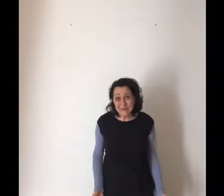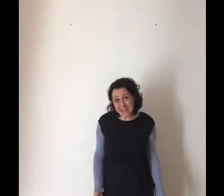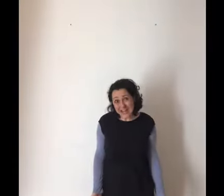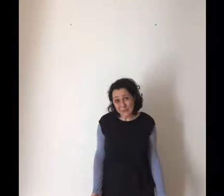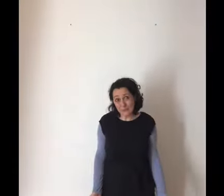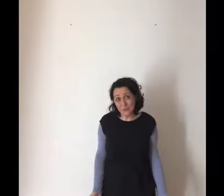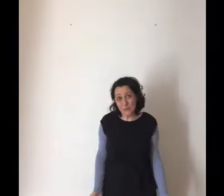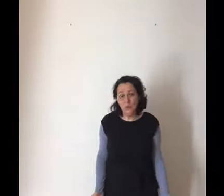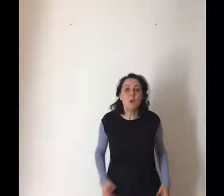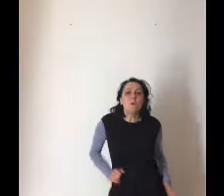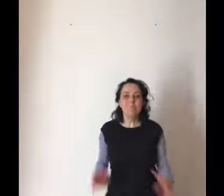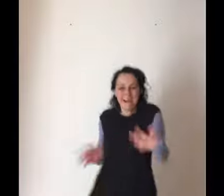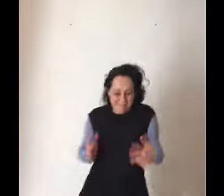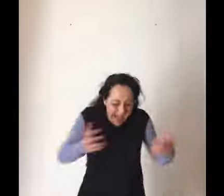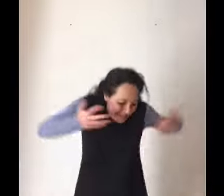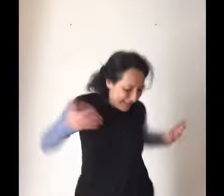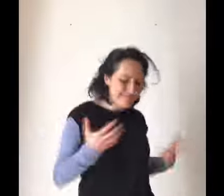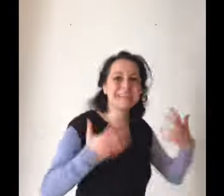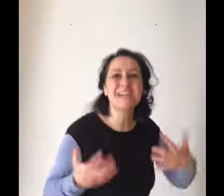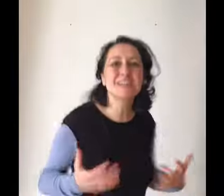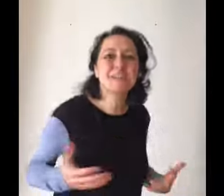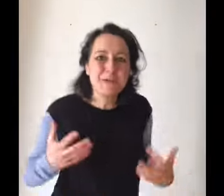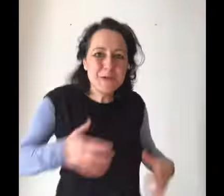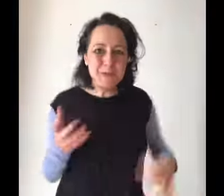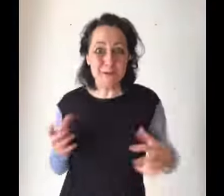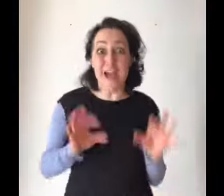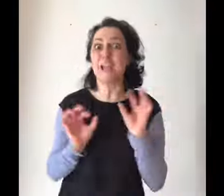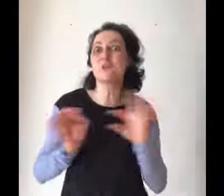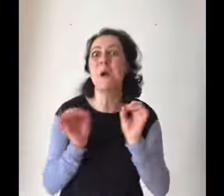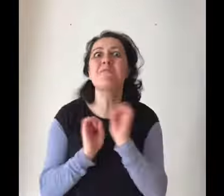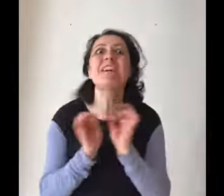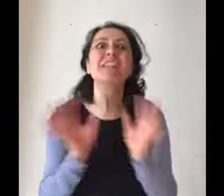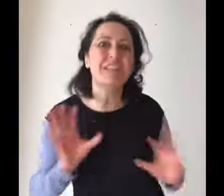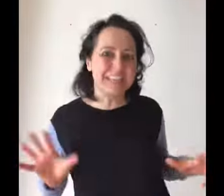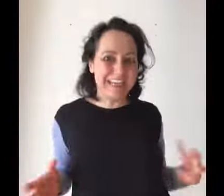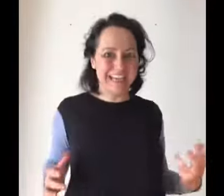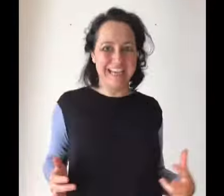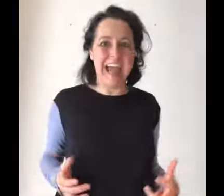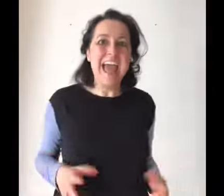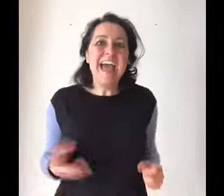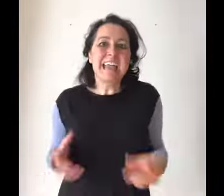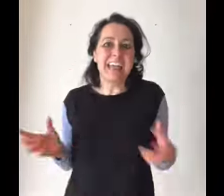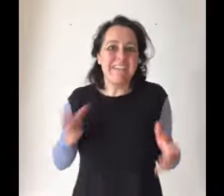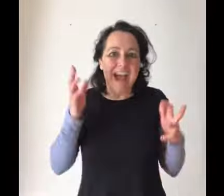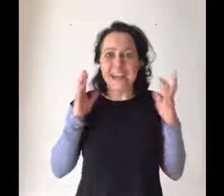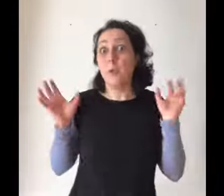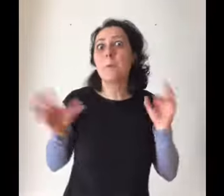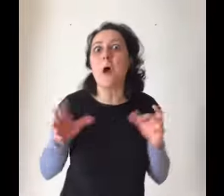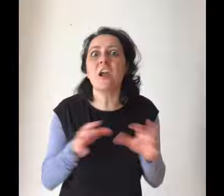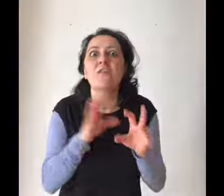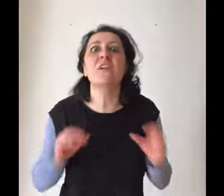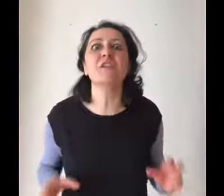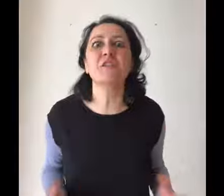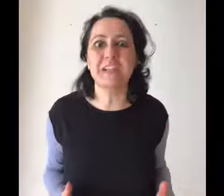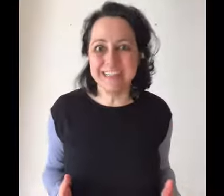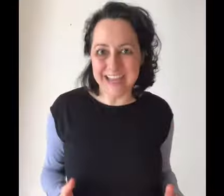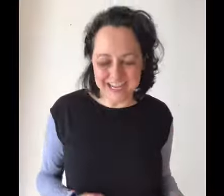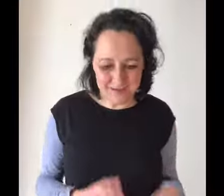adatto. Ma va che rimediamo subito, va che c'ho qua una ricettina, che guarda, è un po' che non faccio incantesimi,